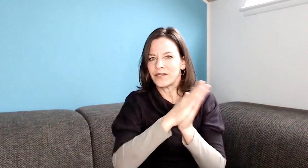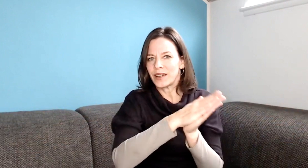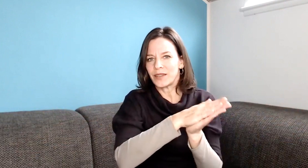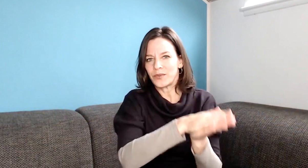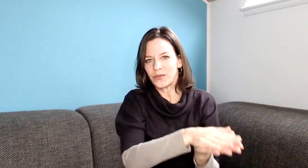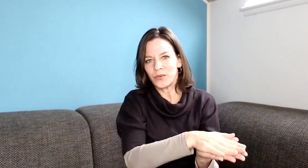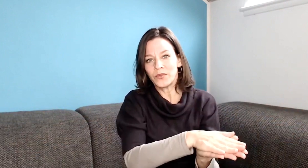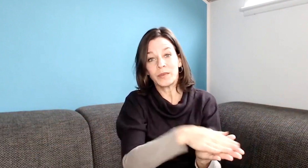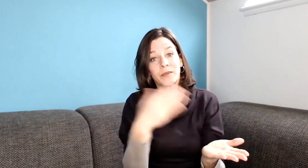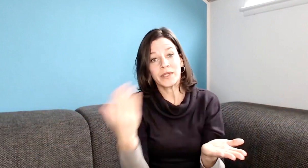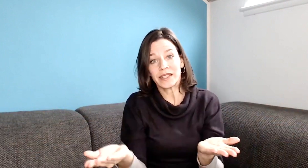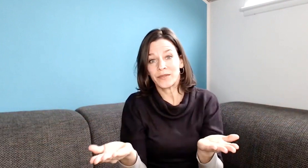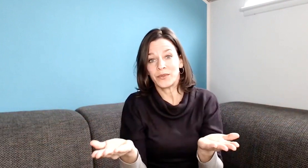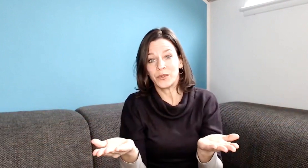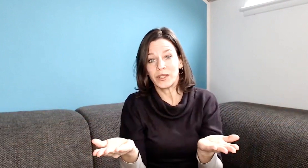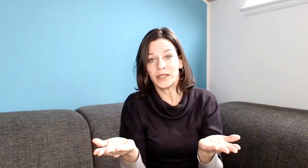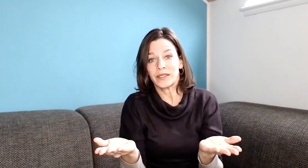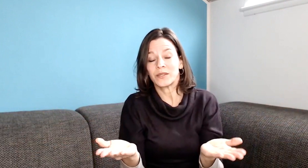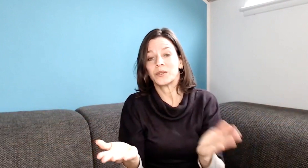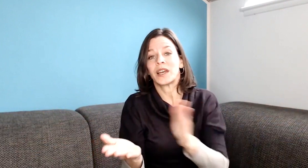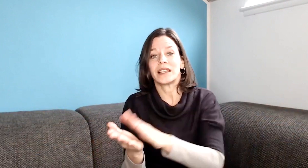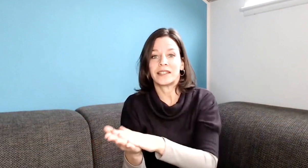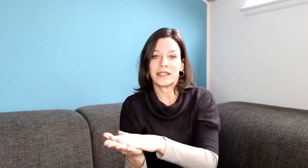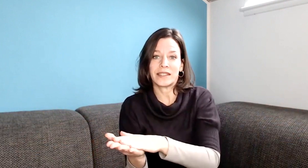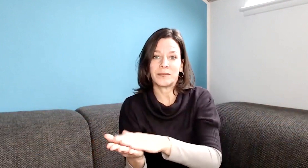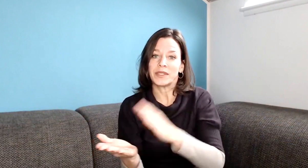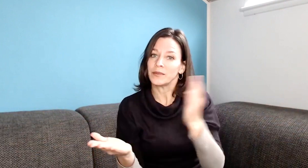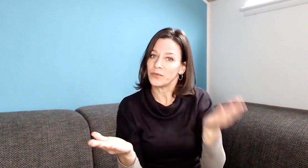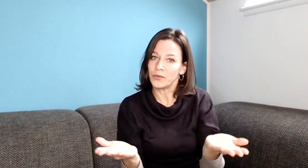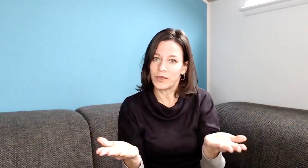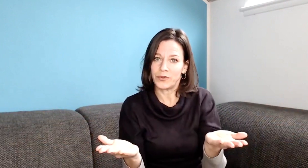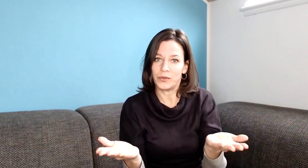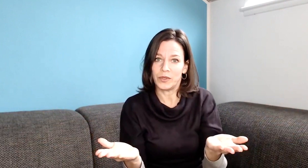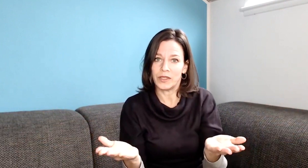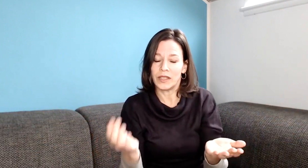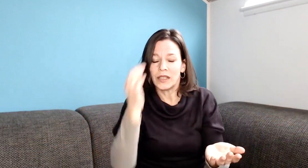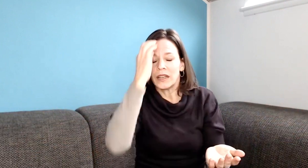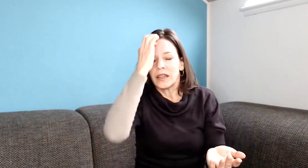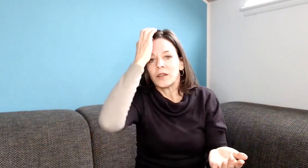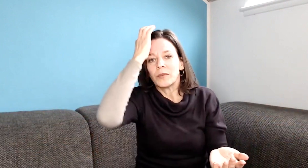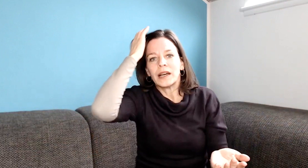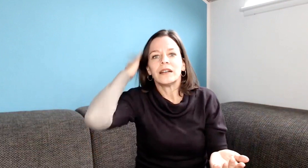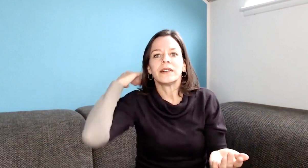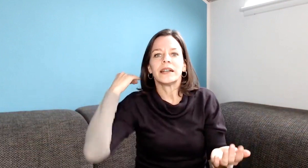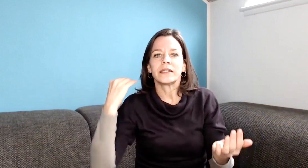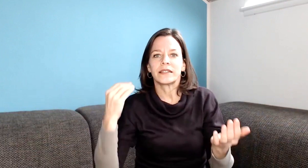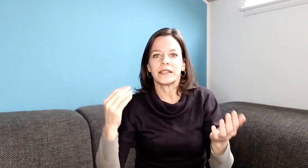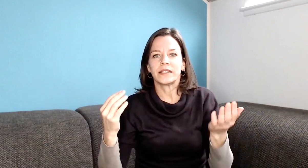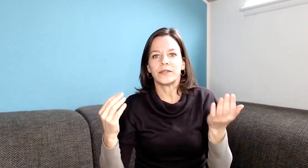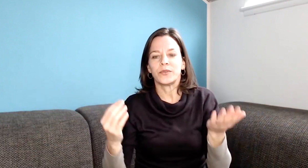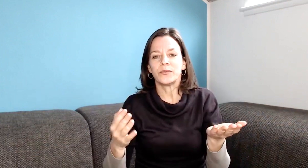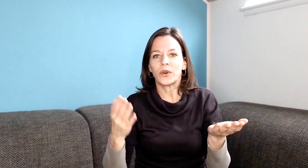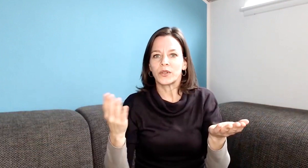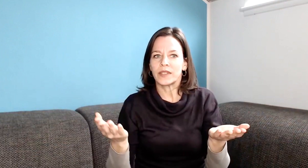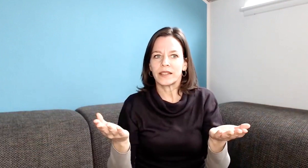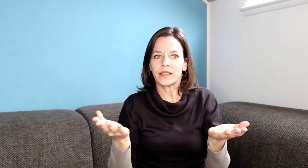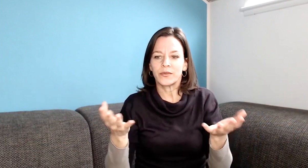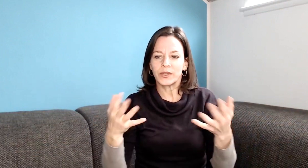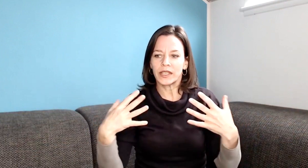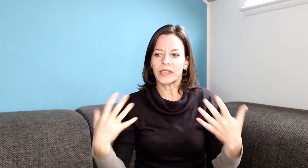entweder ein Fünfer mit einem Sechserflügel ist oder ein Sechser mit einem Fünferflügel. Normalerweise sind die Fünfer und Sechser von ihrer